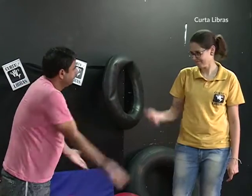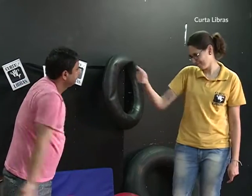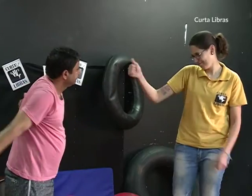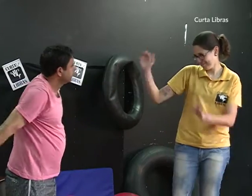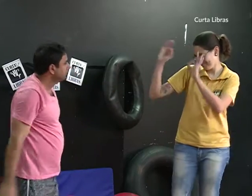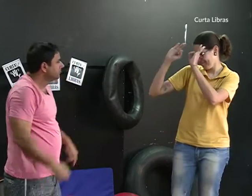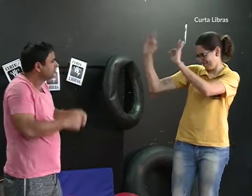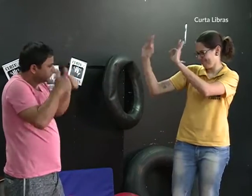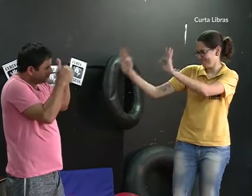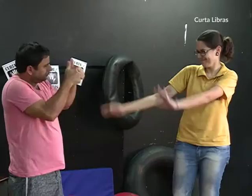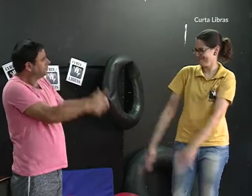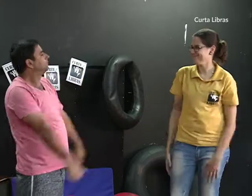Perfeito.